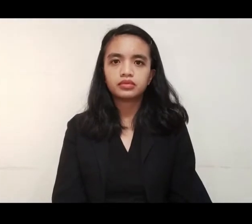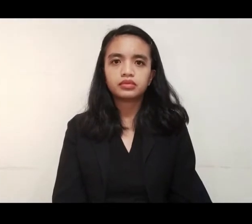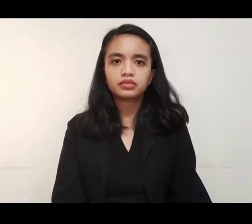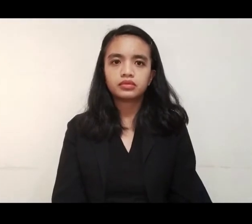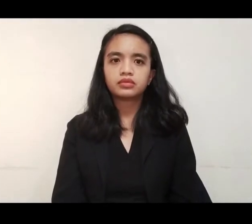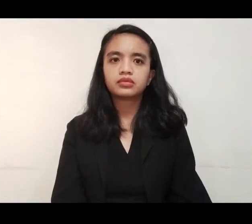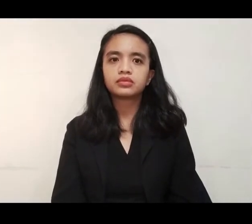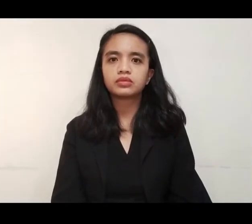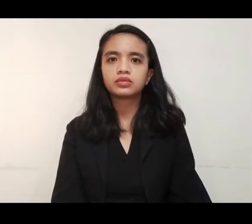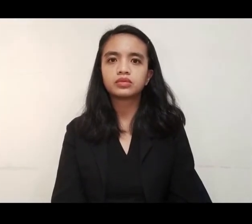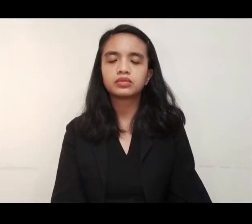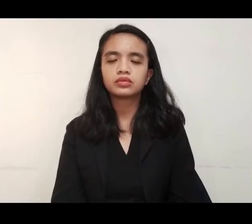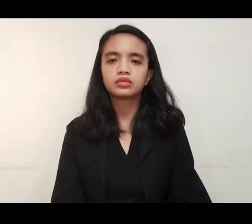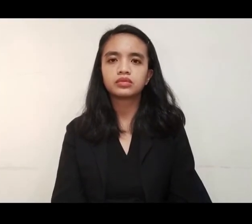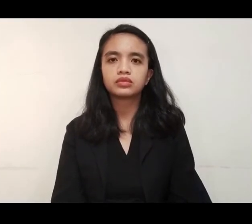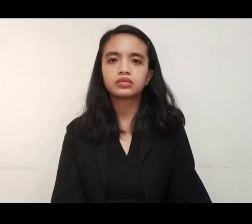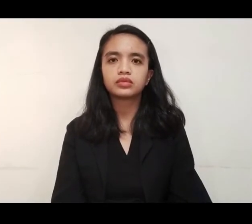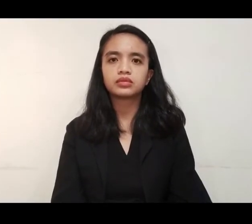Bandarlipe.